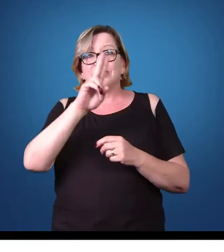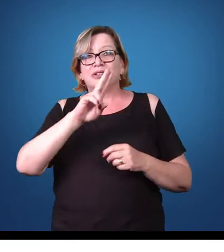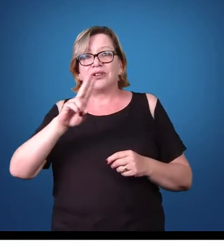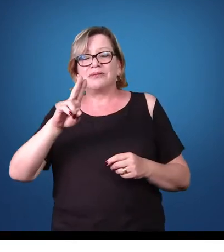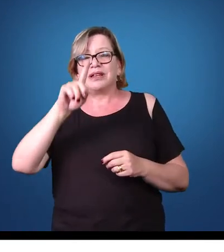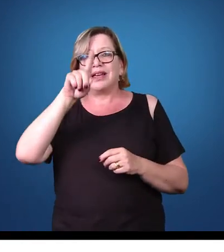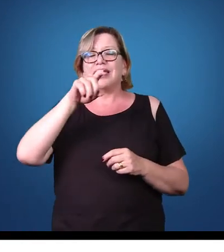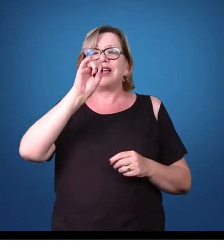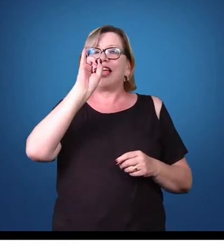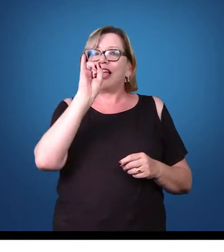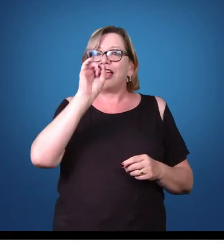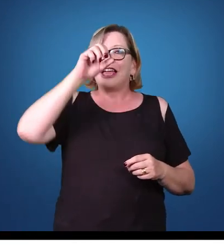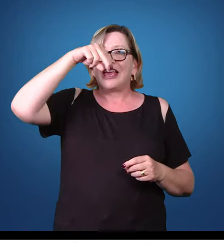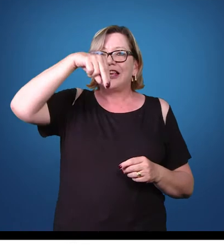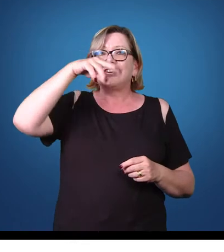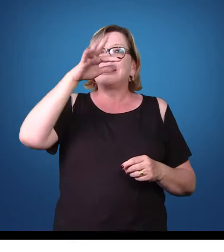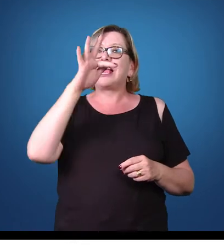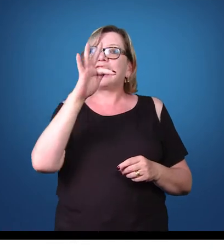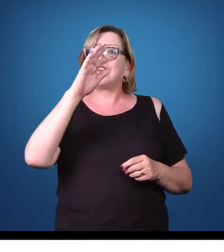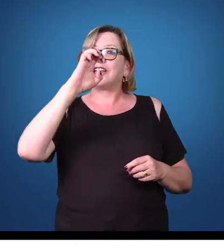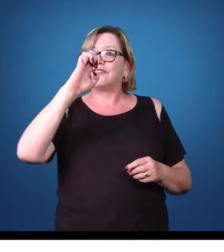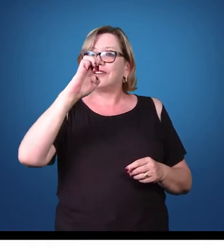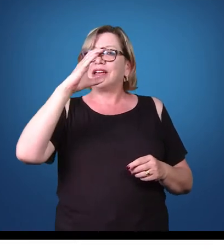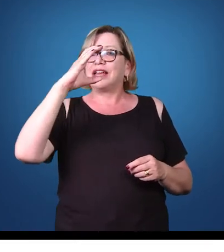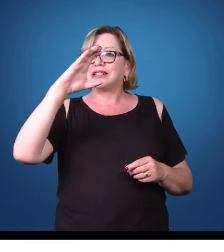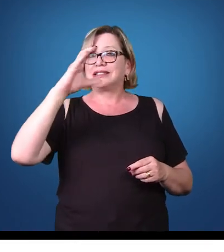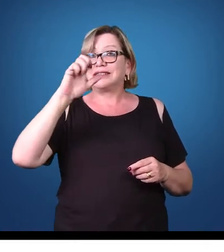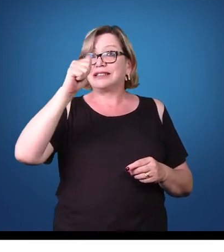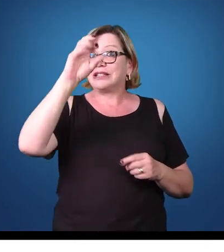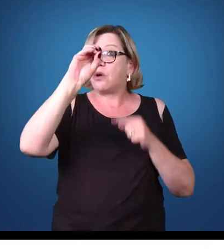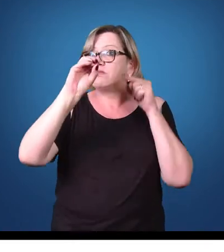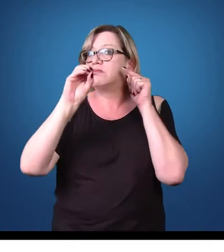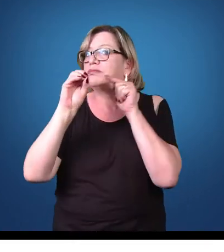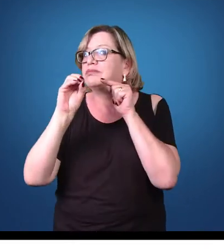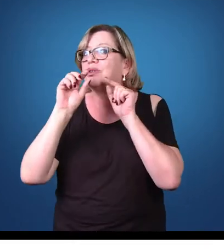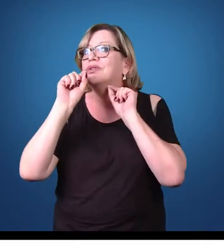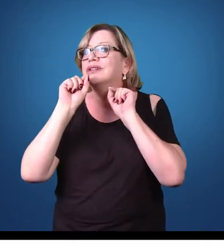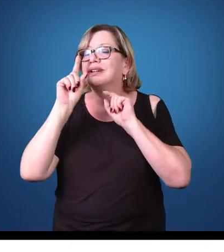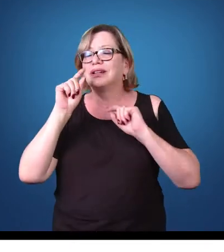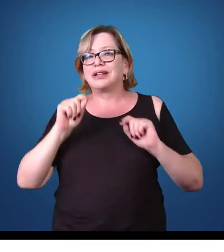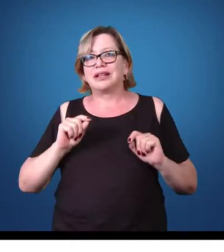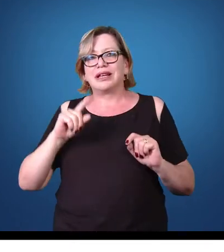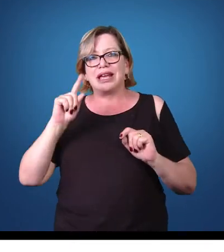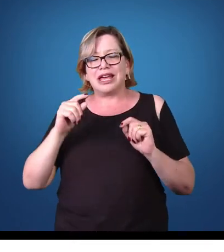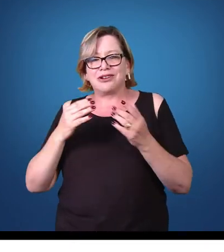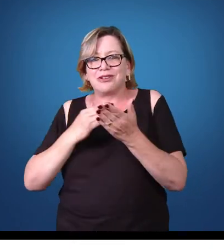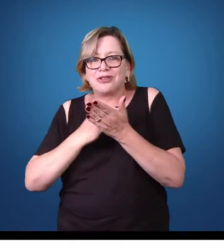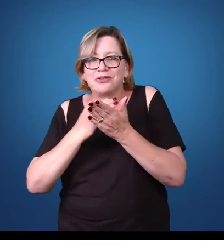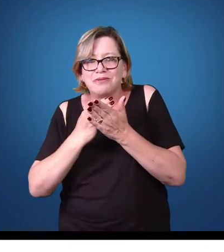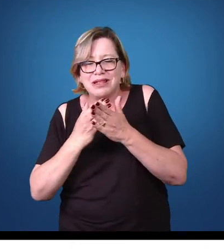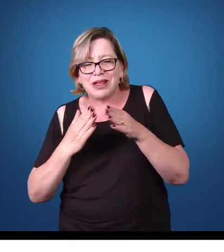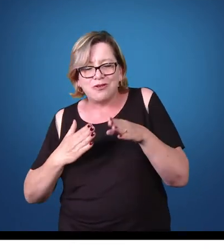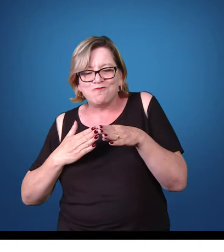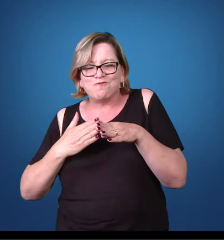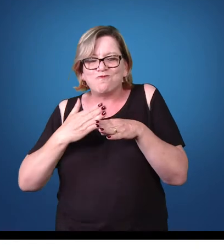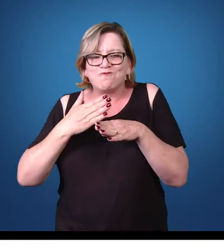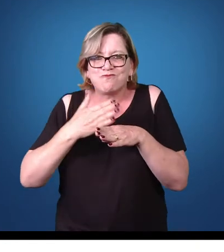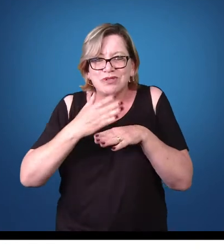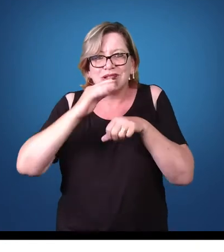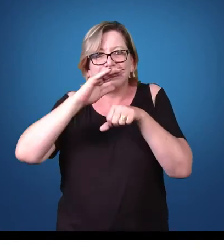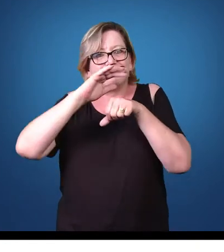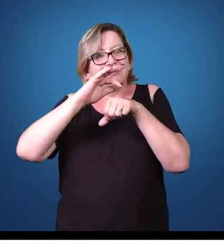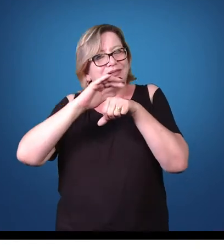infecção. O que é a infecção? Esse é um conceito importante dentro da parasitologia. Infecção é a entrada de um patógeno, de um agente